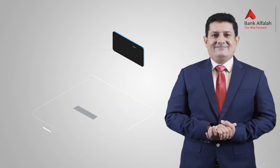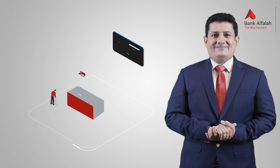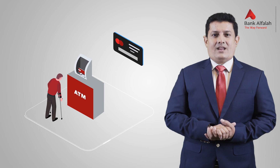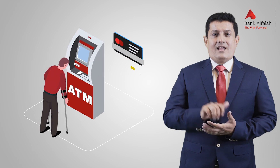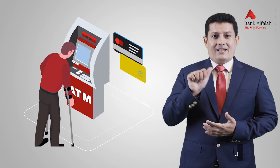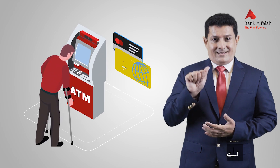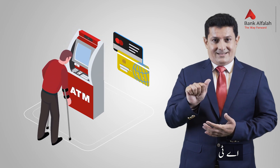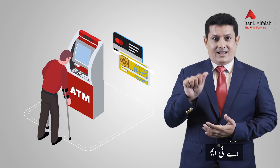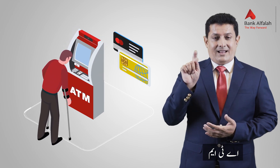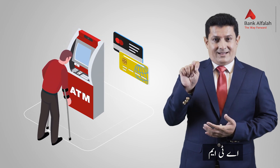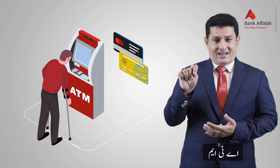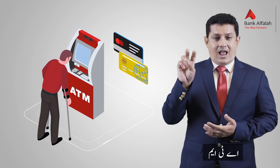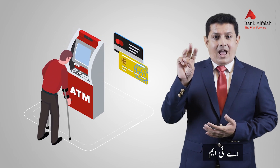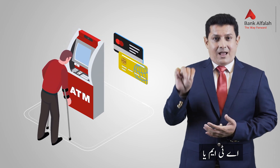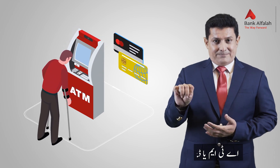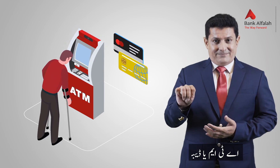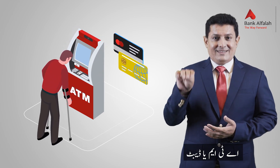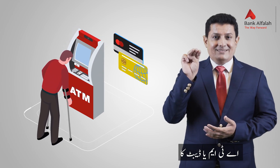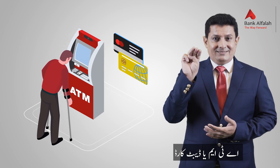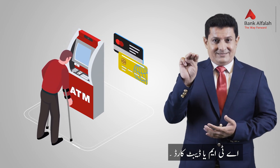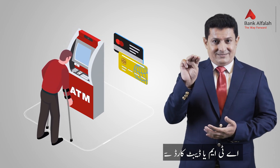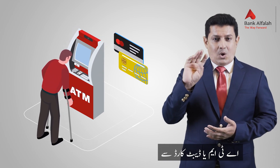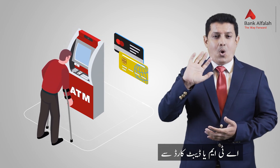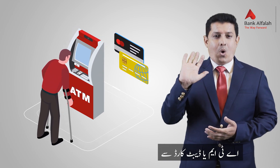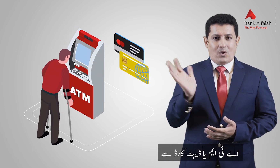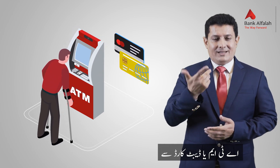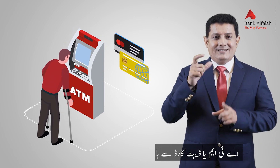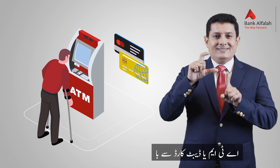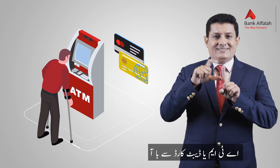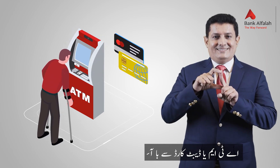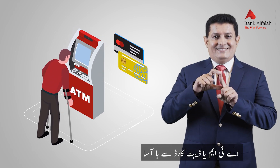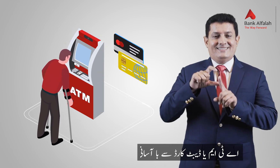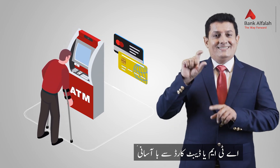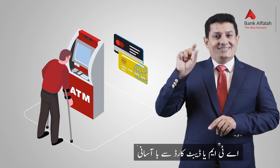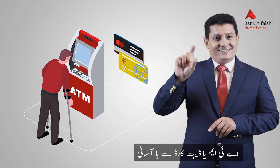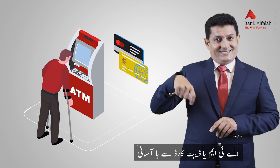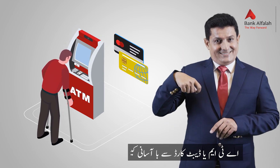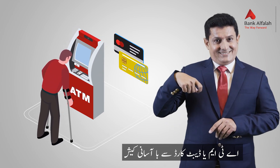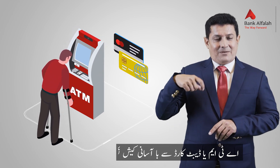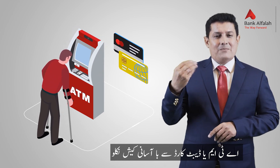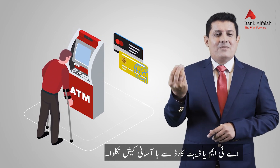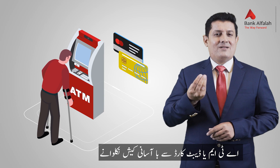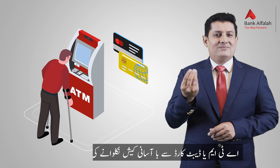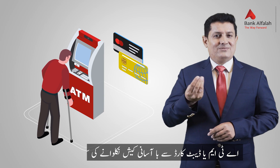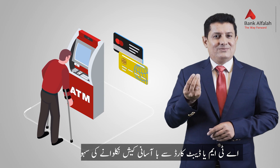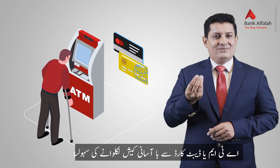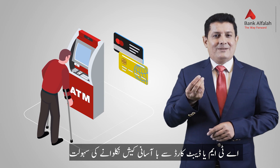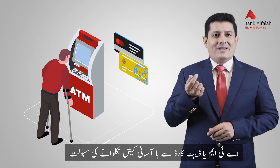ایٹی ایم یا ڈیبٹ کارٹ سے بہ آسانی کیش نکلوانے کی سہولت